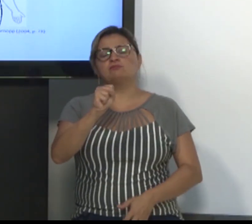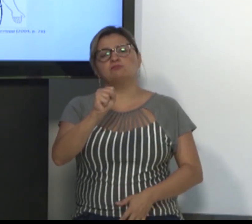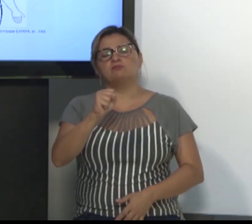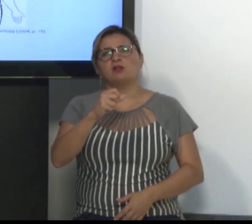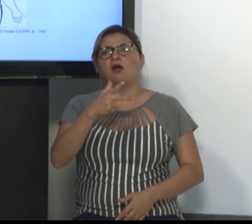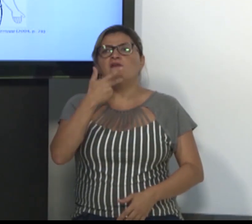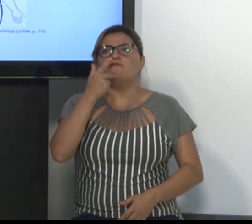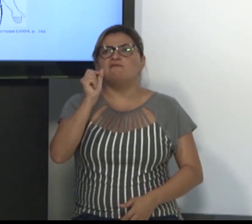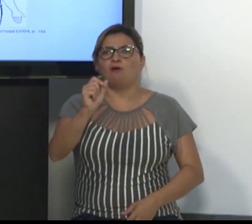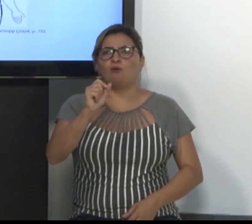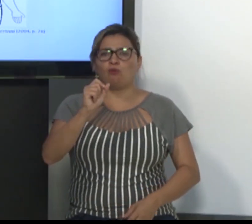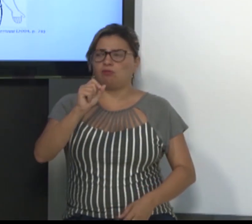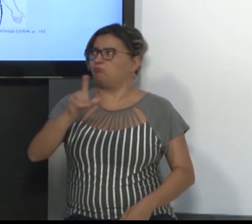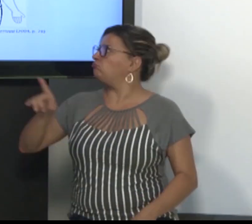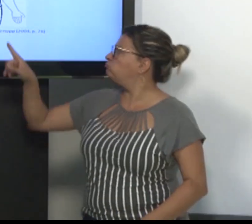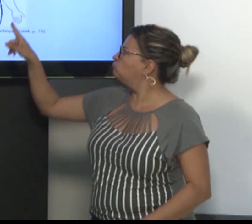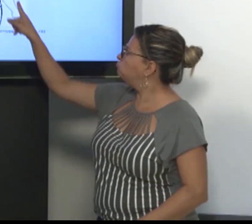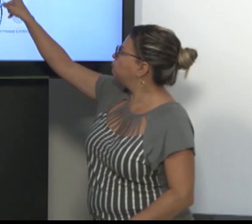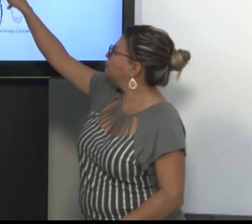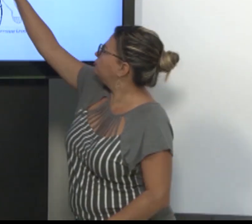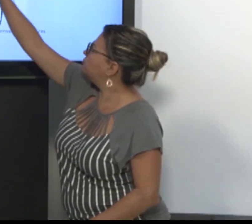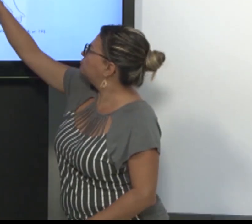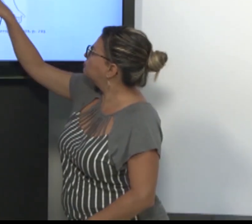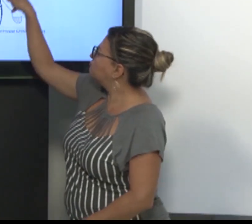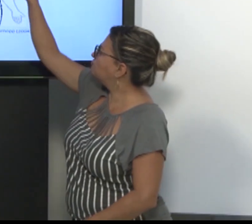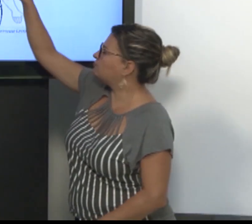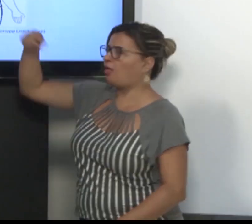Então, várias pesquisas, inclusive,